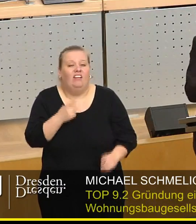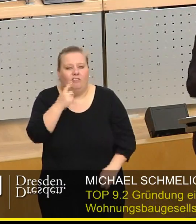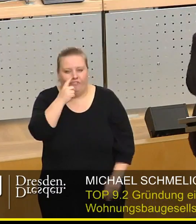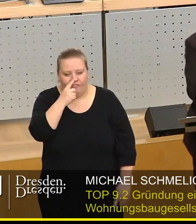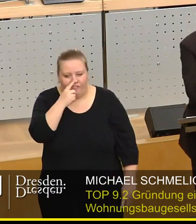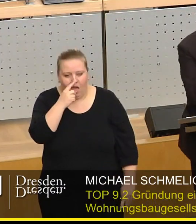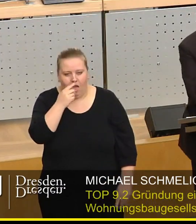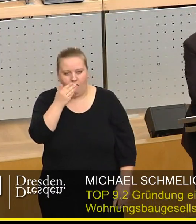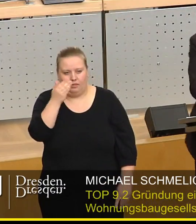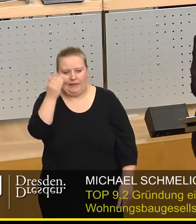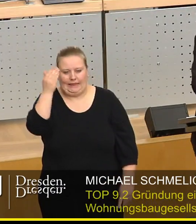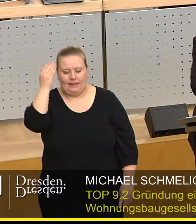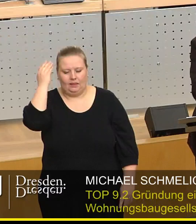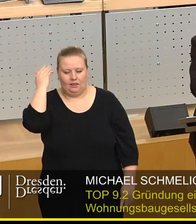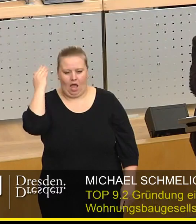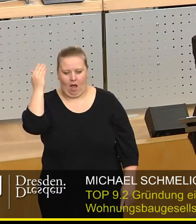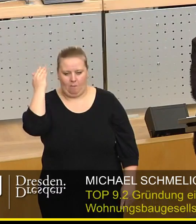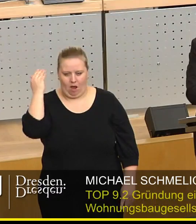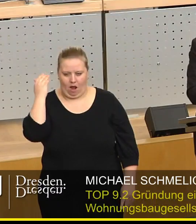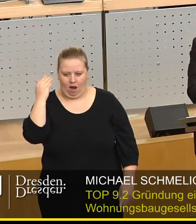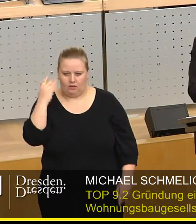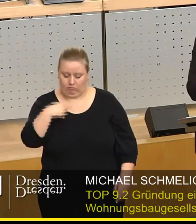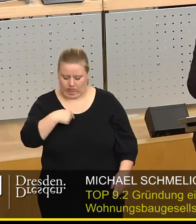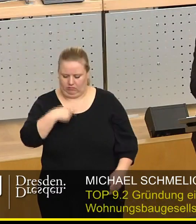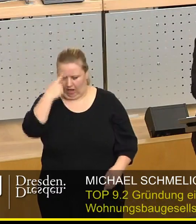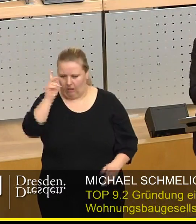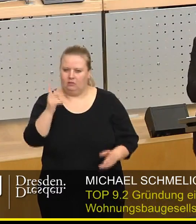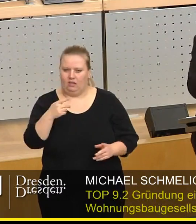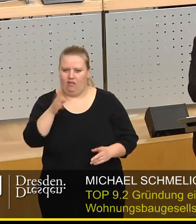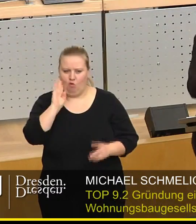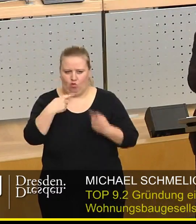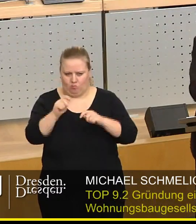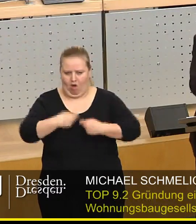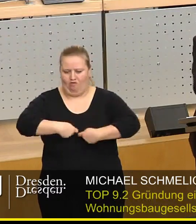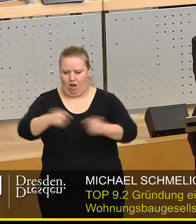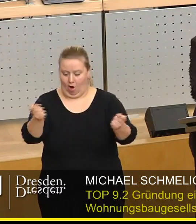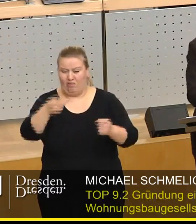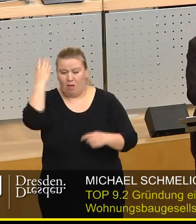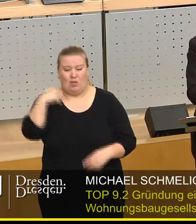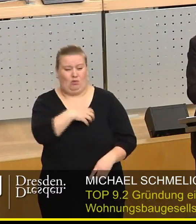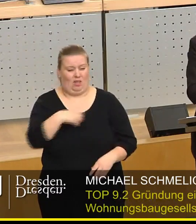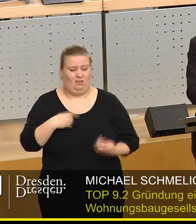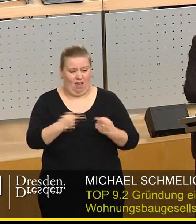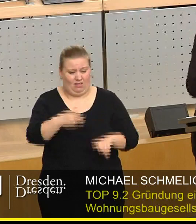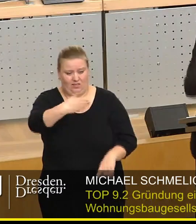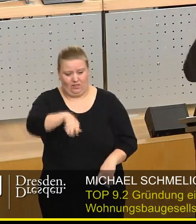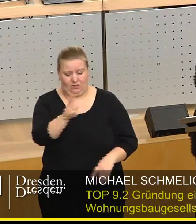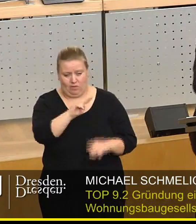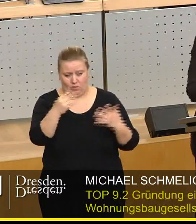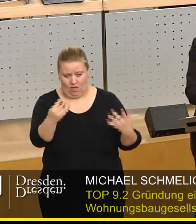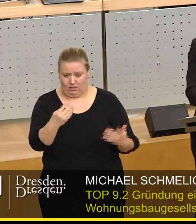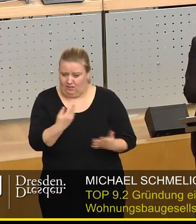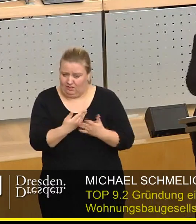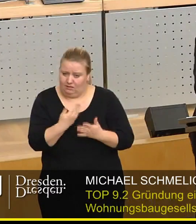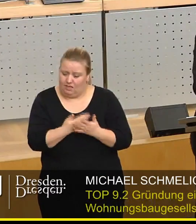bewusst so, selbst wenn man damals den Verkauf für richtig gefunden hat, weil der Wohnungsmarkt in Dresden auch ein anderer war, kann man mit